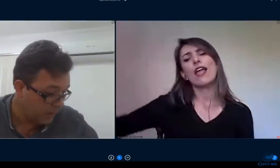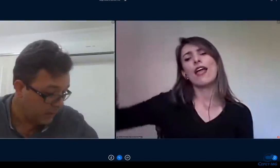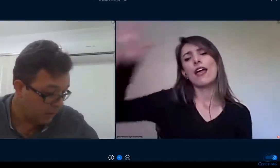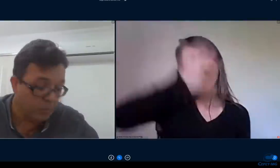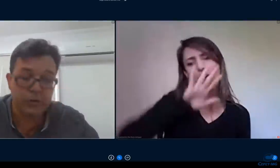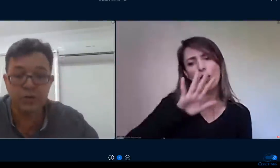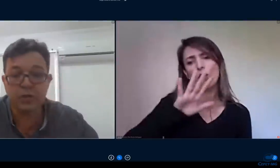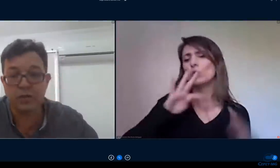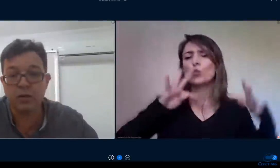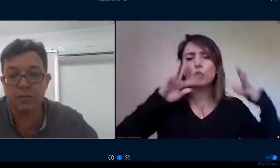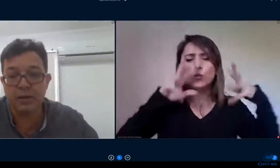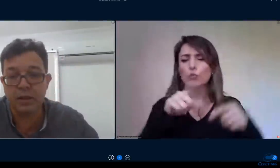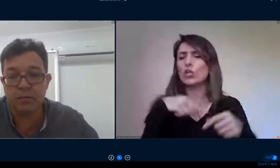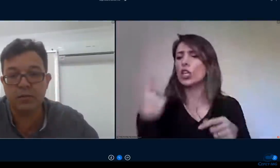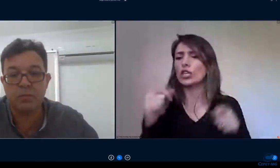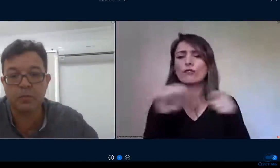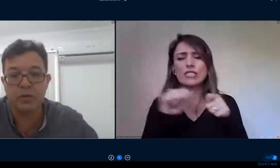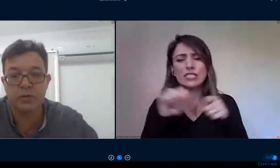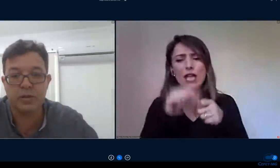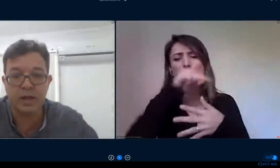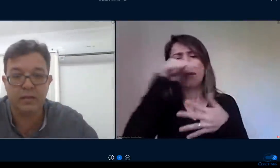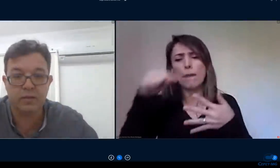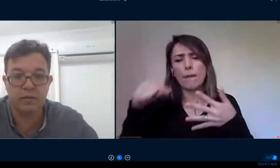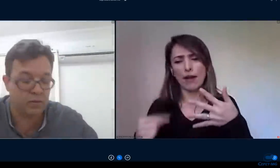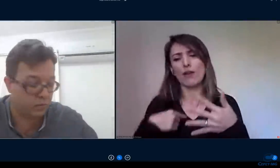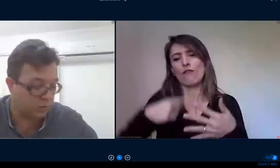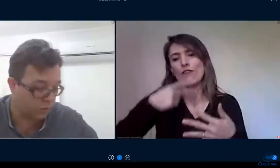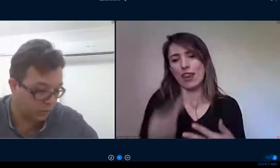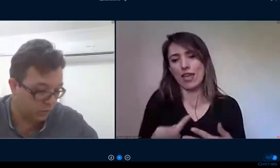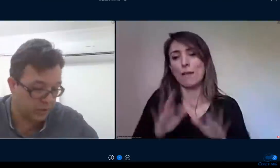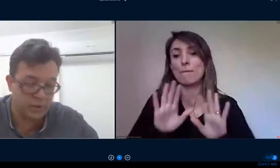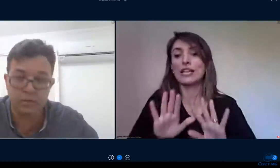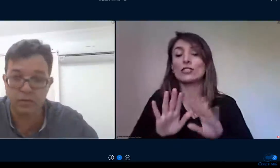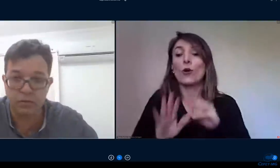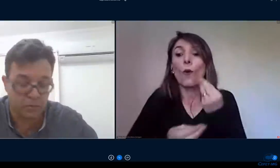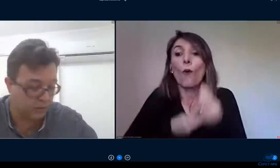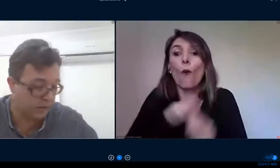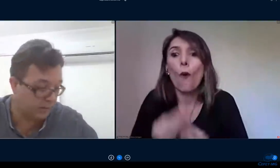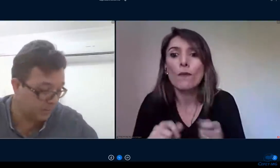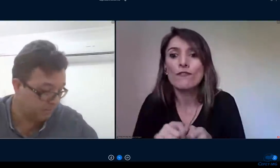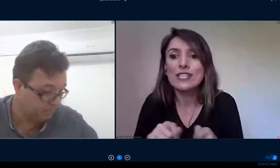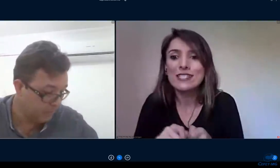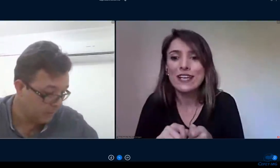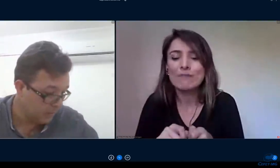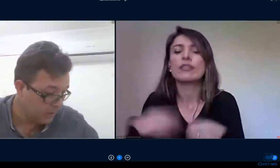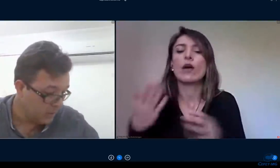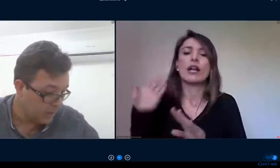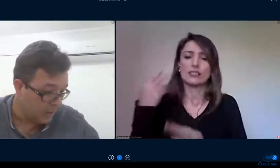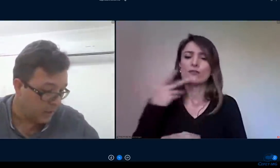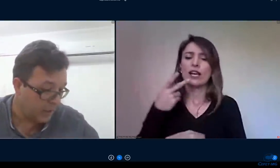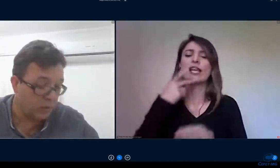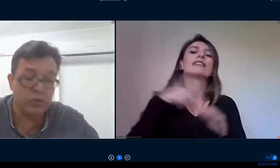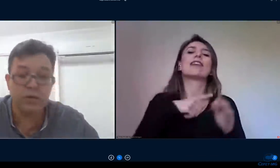como eu disse nós regulamentamos por meio de 10 instruções normativas e um programa nós